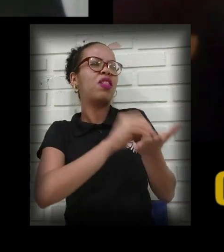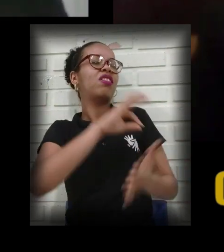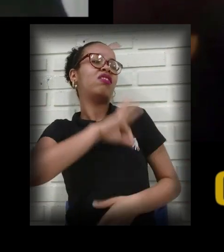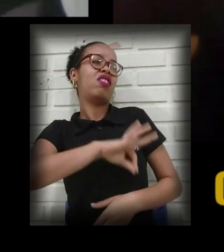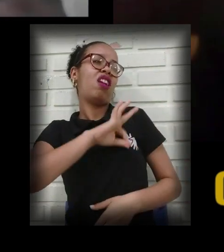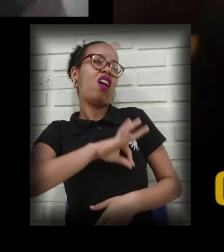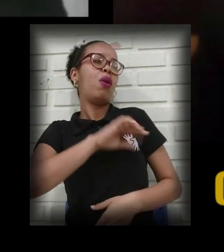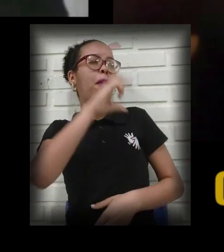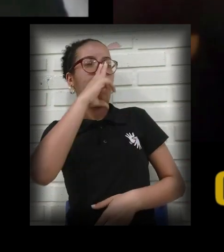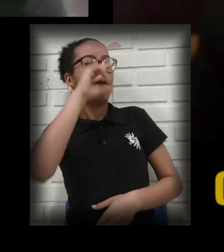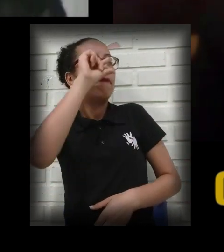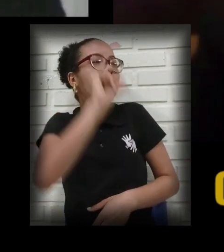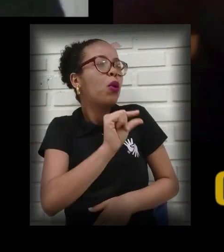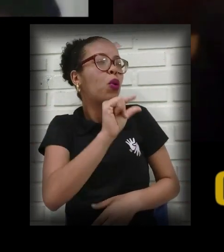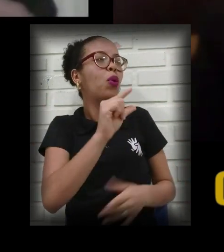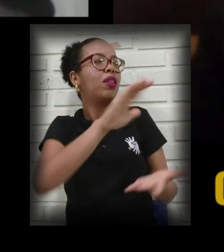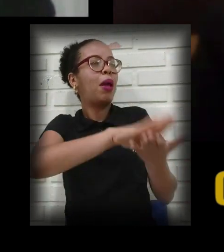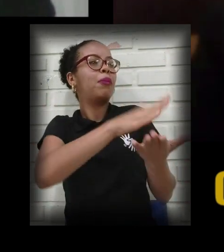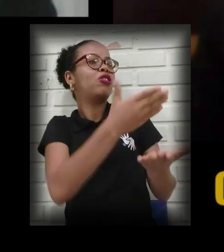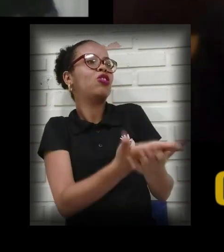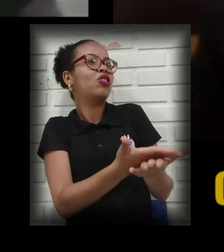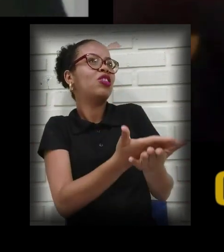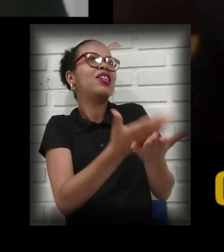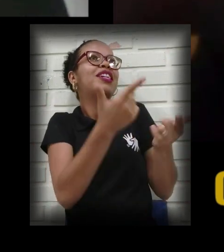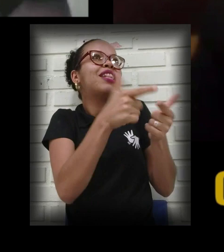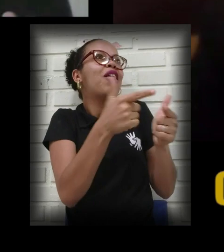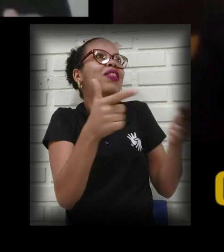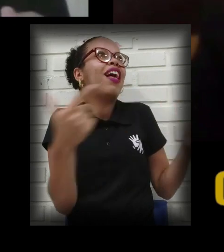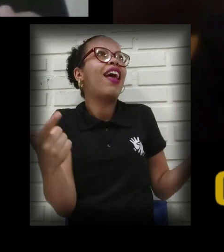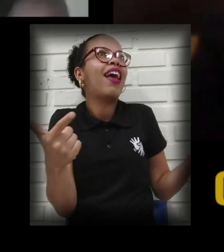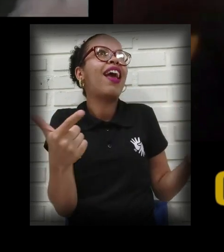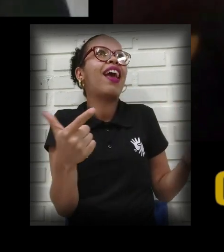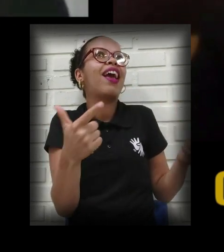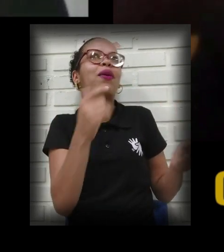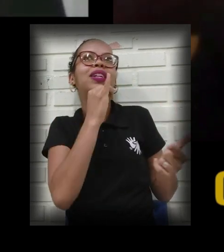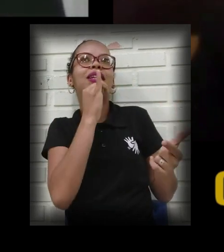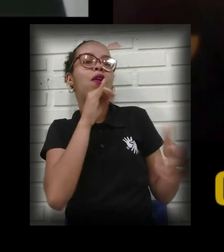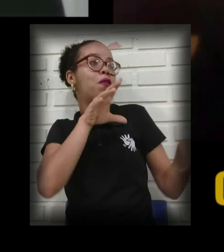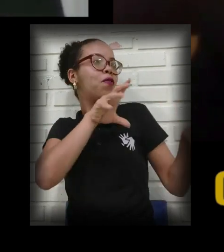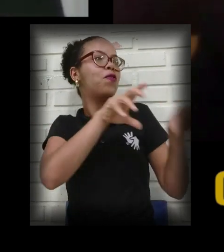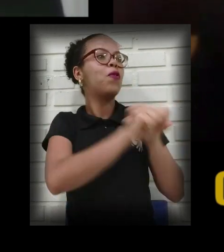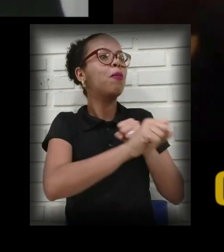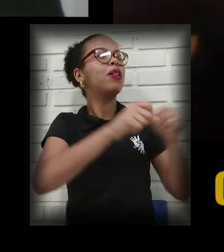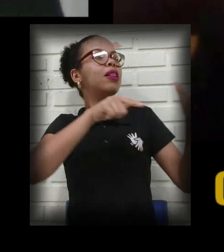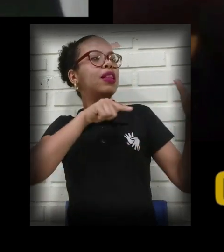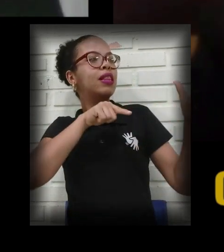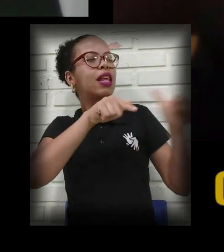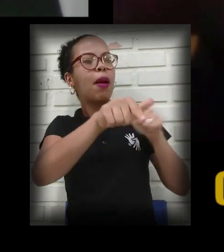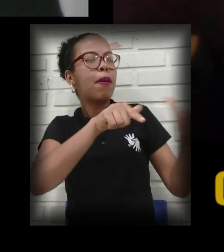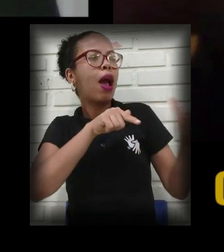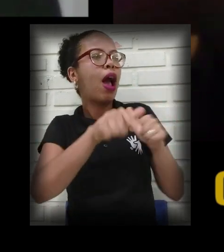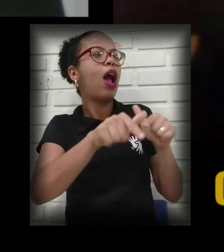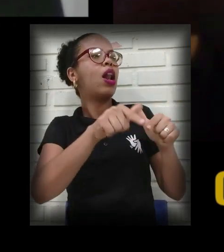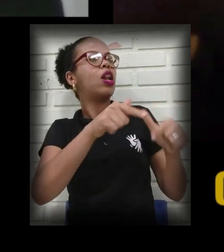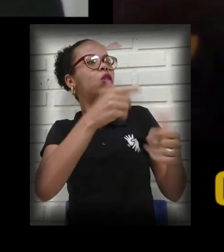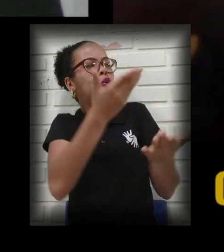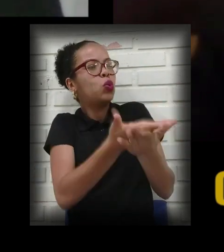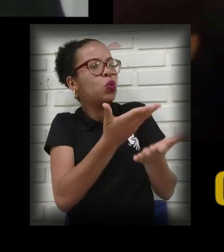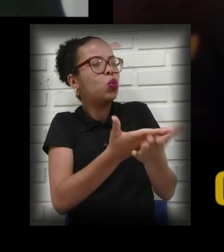Porque, assim, o intérprete, ele não recebe de acordo à sua formação. O